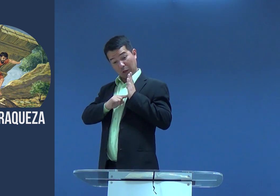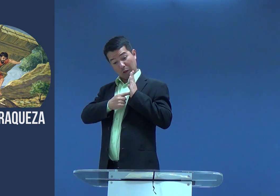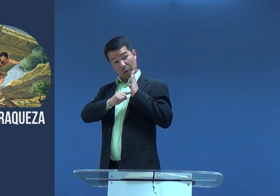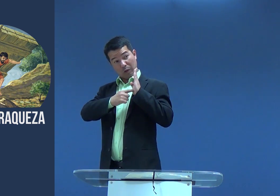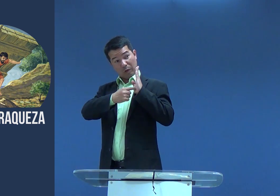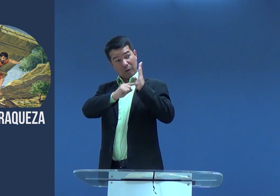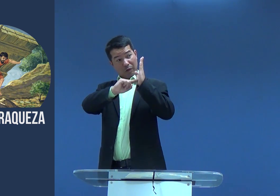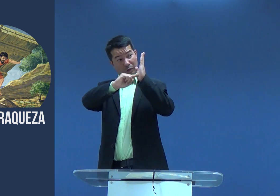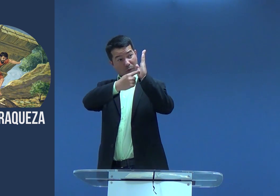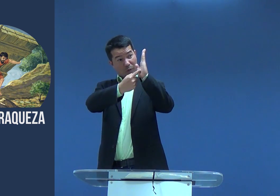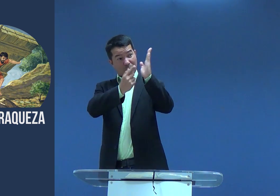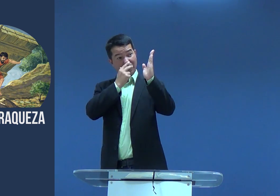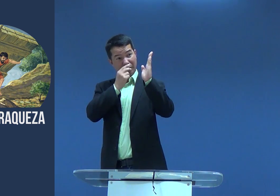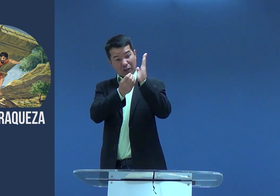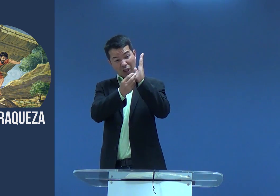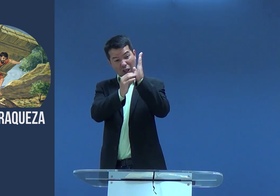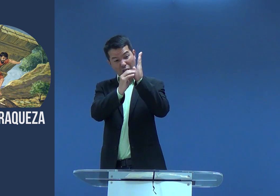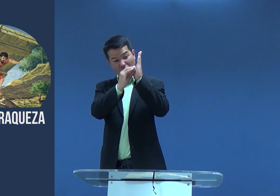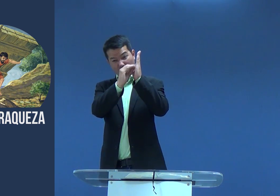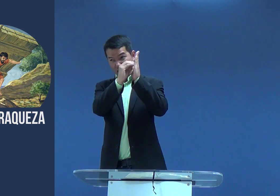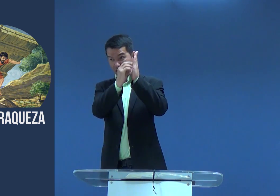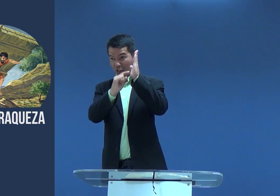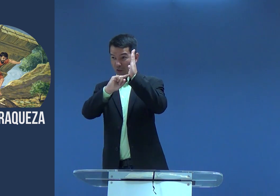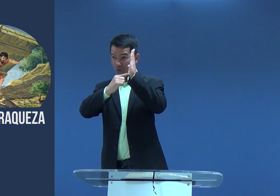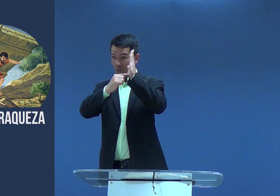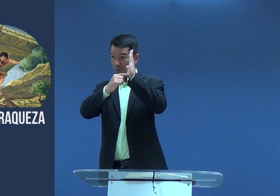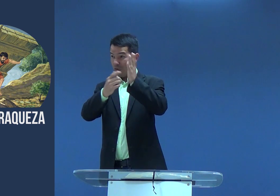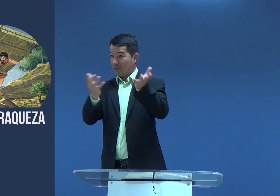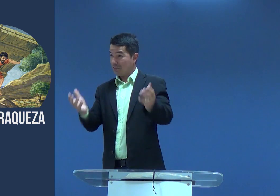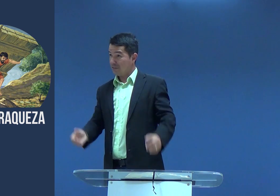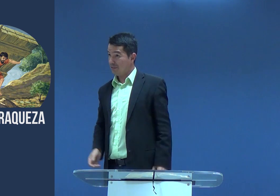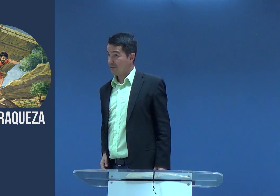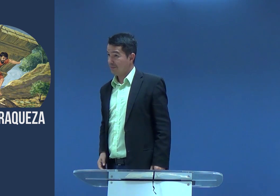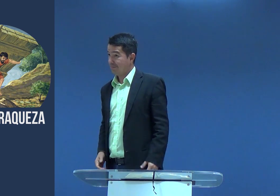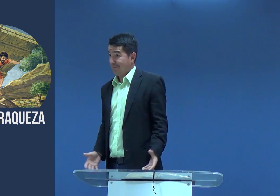sujeira, coração todo sujo, sabe? Coração feia de sujeira.